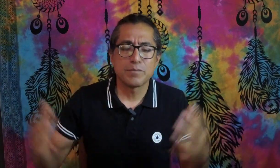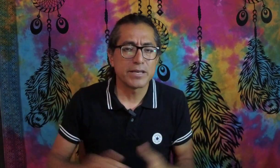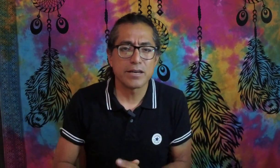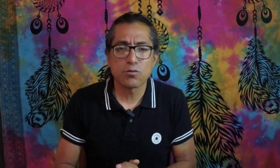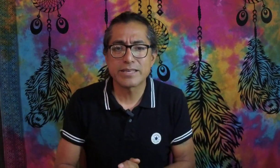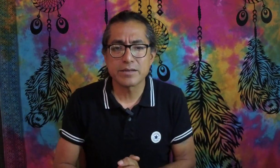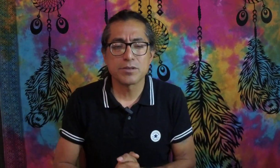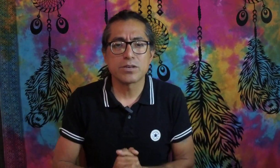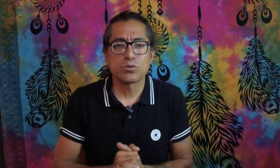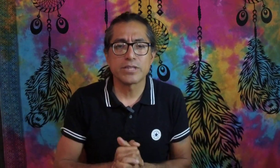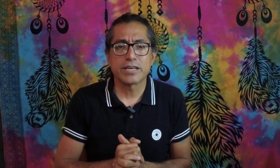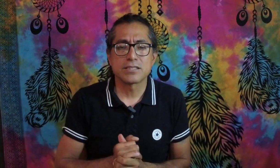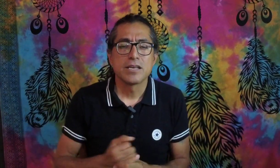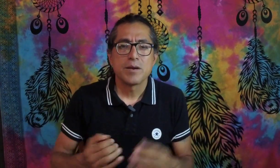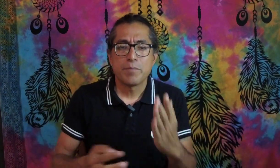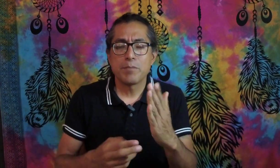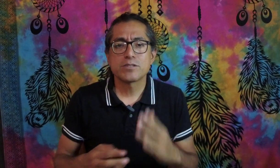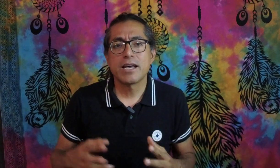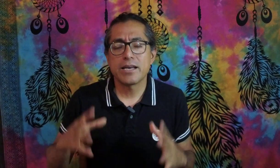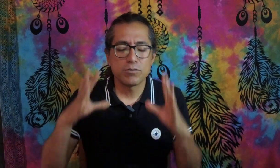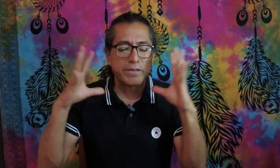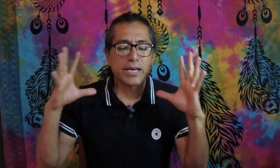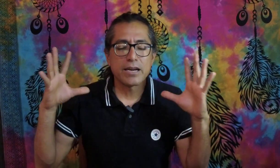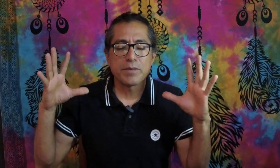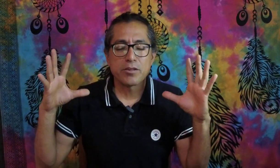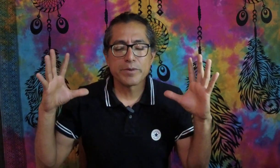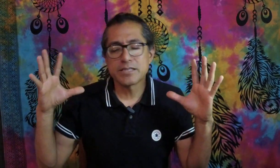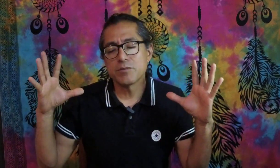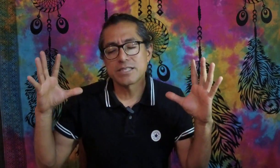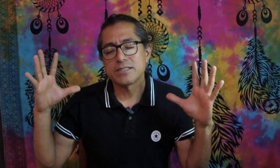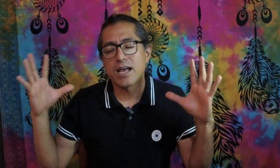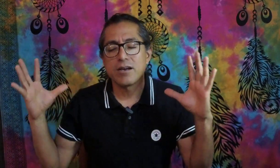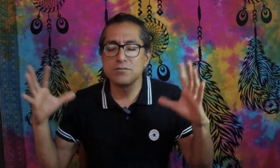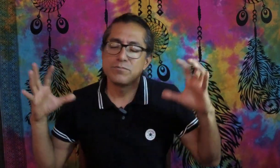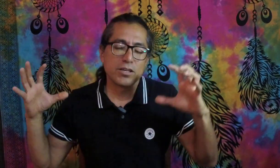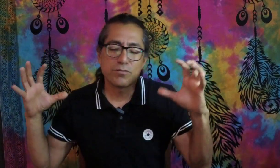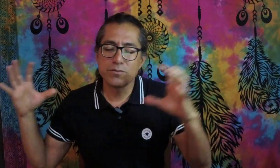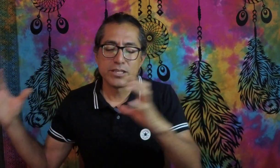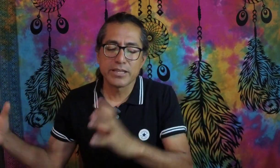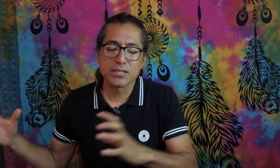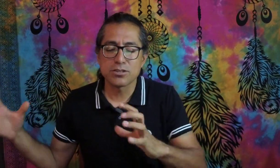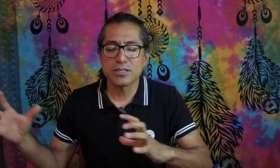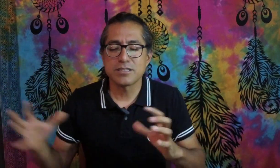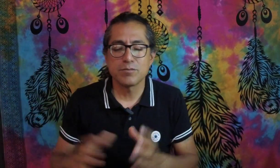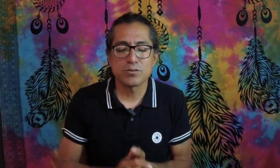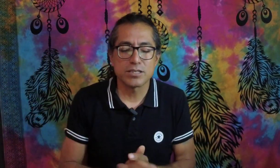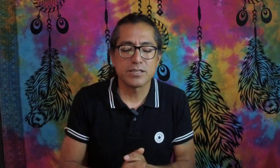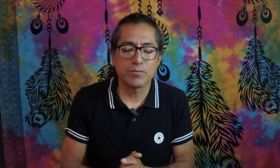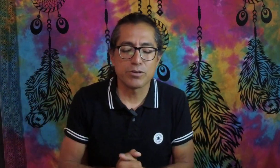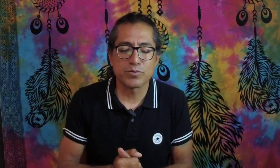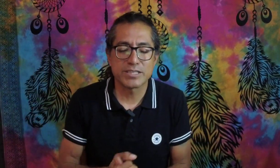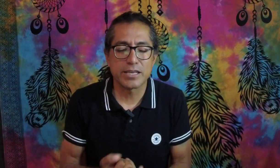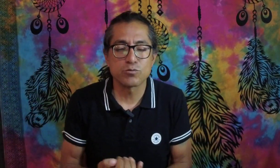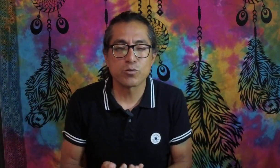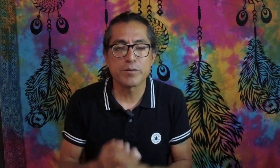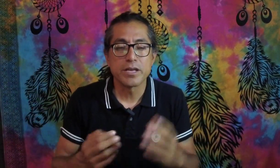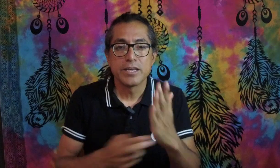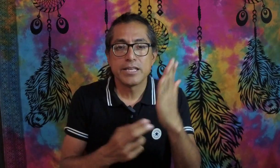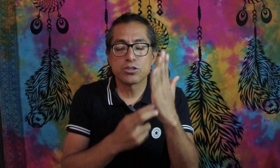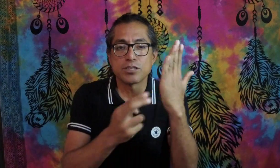aplicar en cualquier miedo que tú tengas. Vamos a ubicar el miedo, pensemos que está un miedo muy intenso y decimos, bueno, pues está en un 9. Entonces